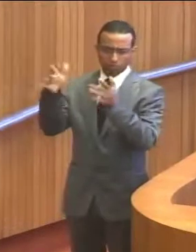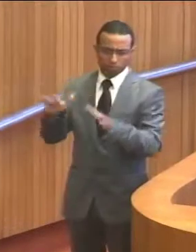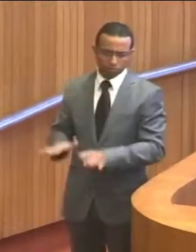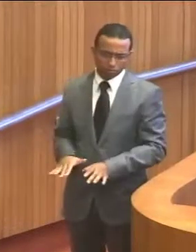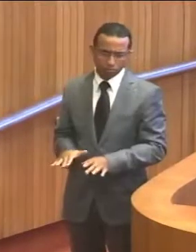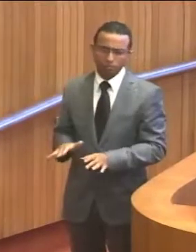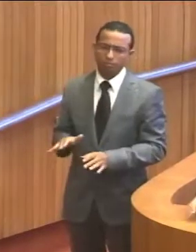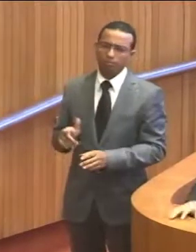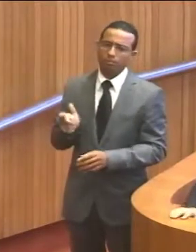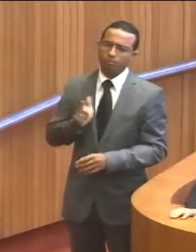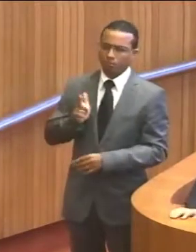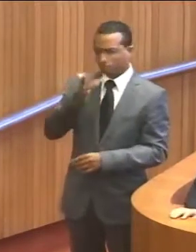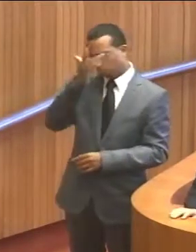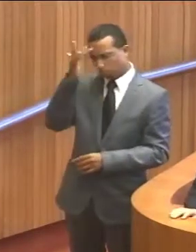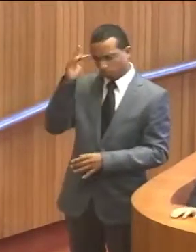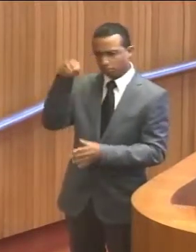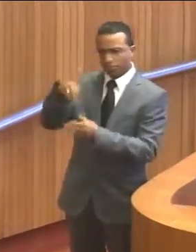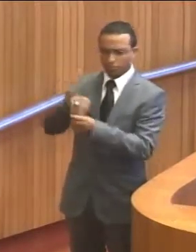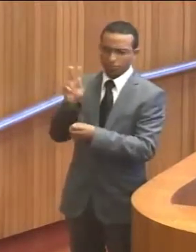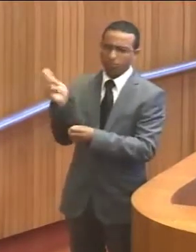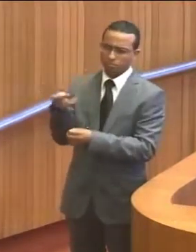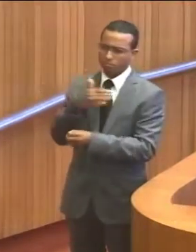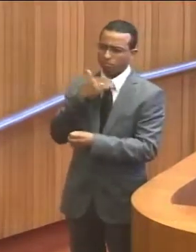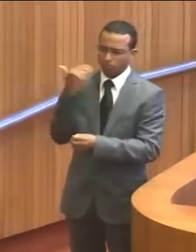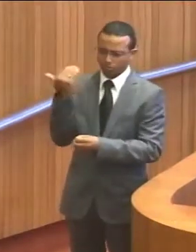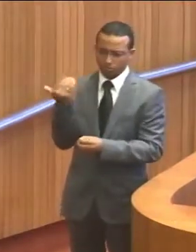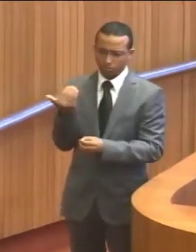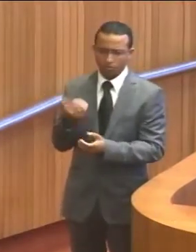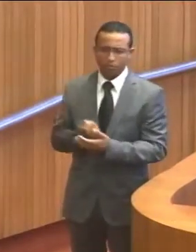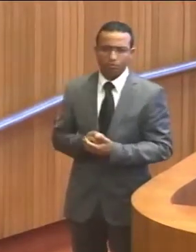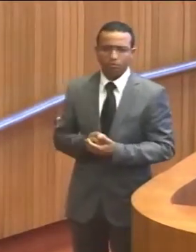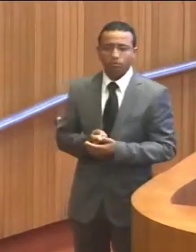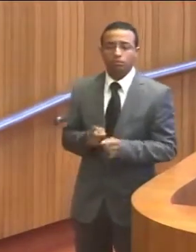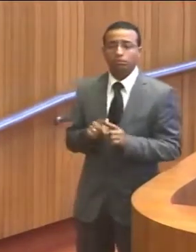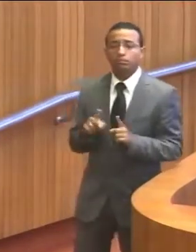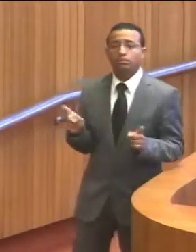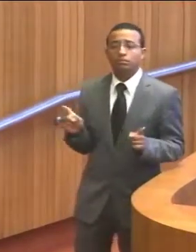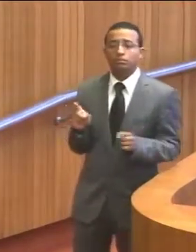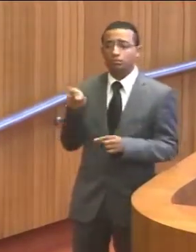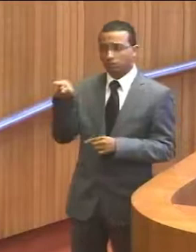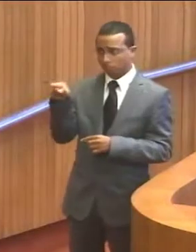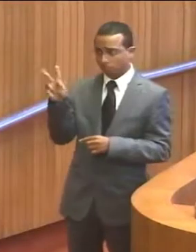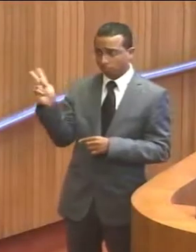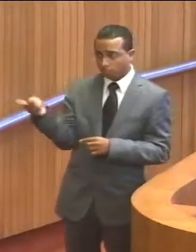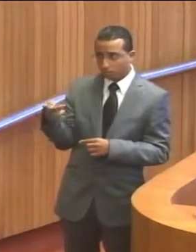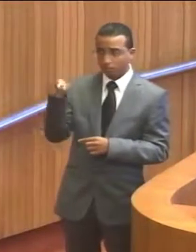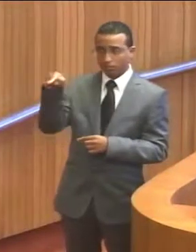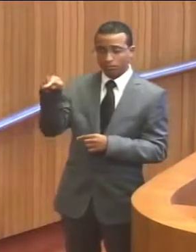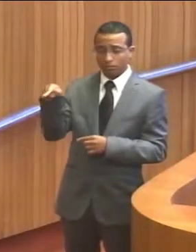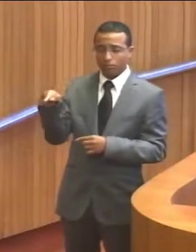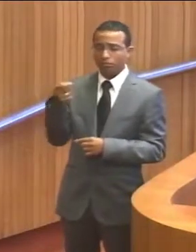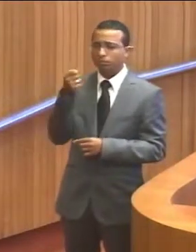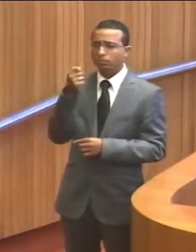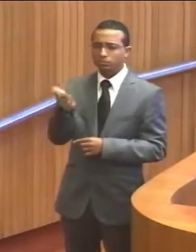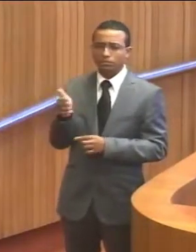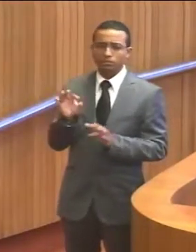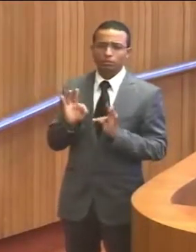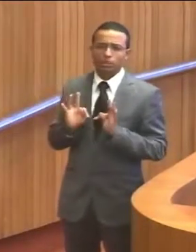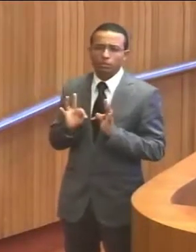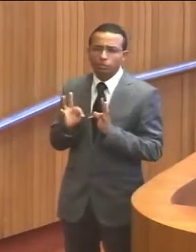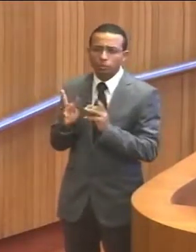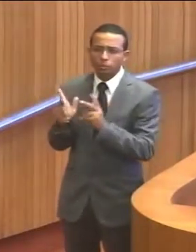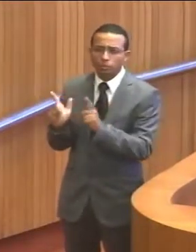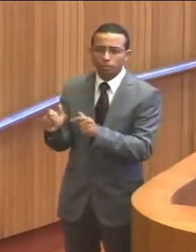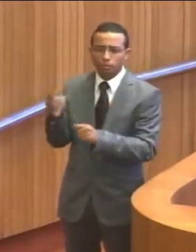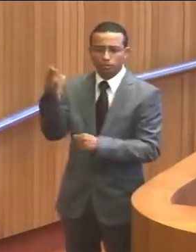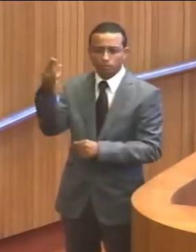que envolveram os maranhenses. Agora, o fato de, acidente como esse, quase todos serem